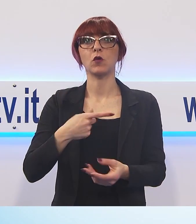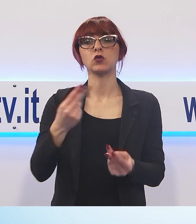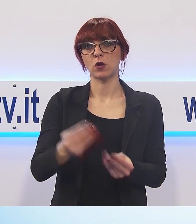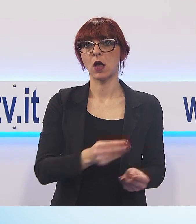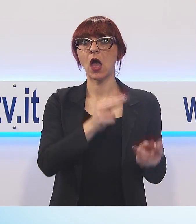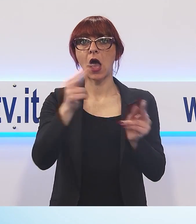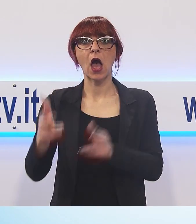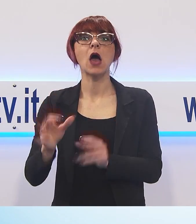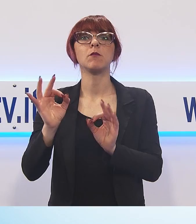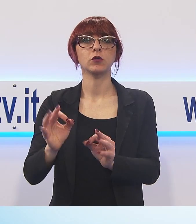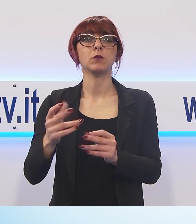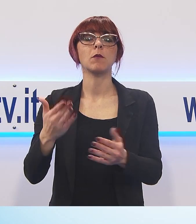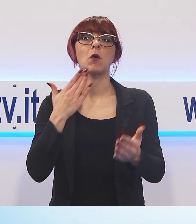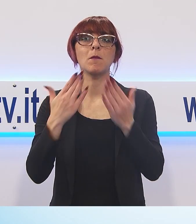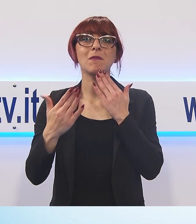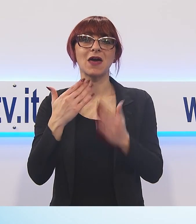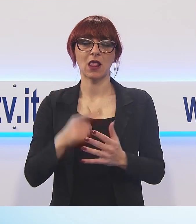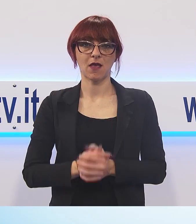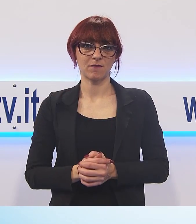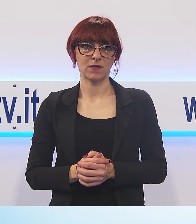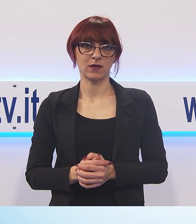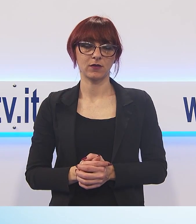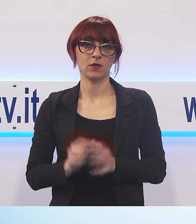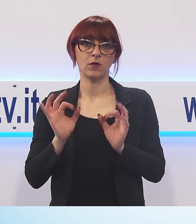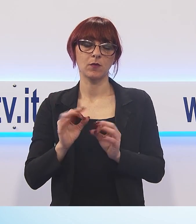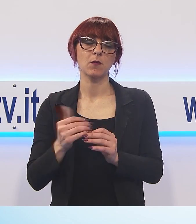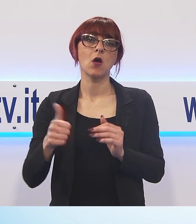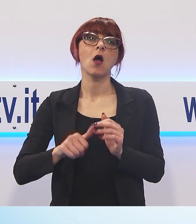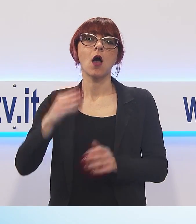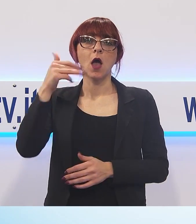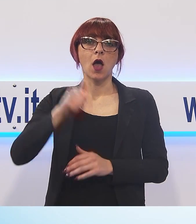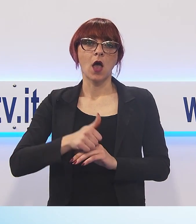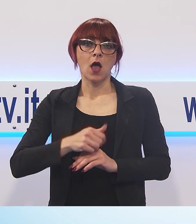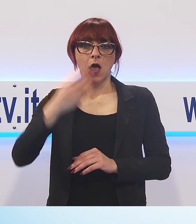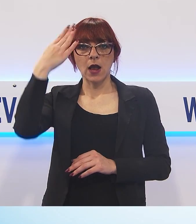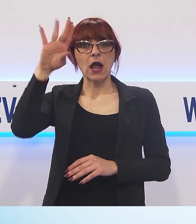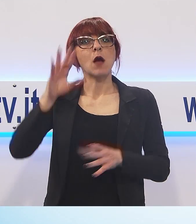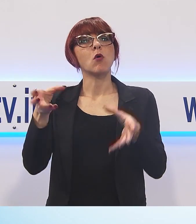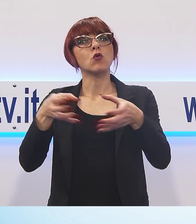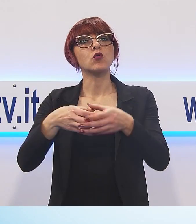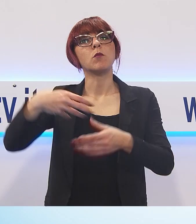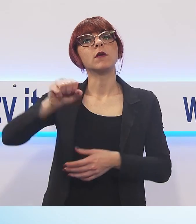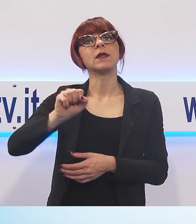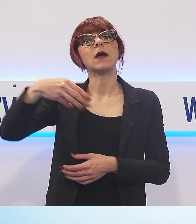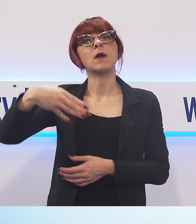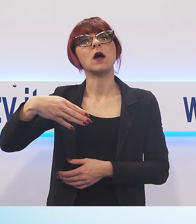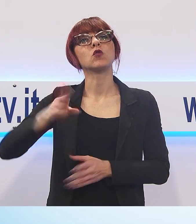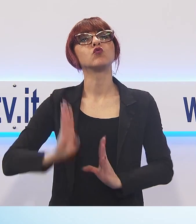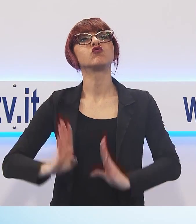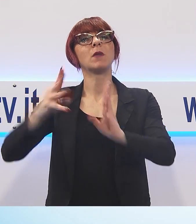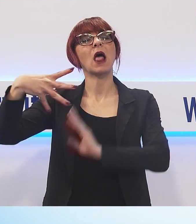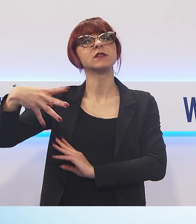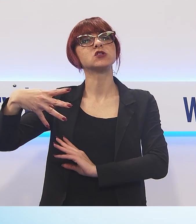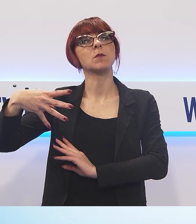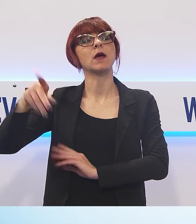in Parlamento con un'interrogazione urgente che il capogruppo del Partito Democratico a Palazzo Madama, Andrea Marcucci, ha rivolto ai